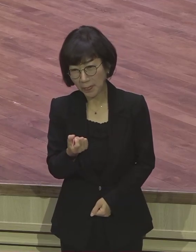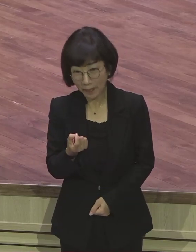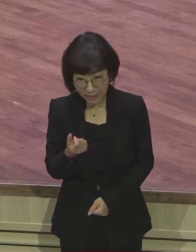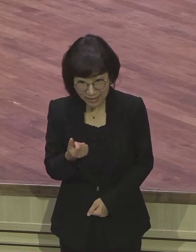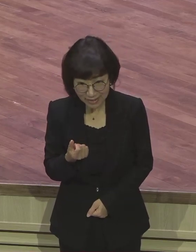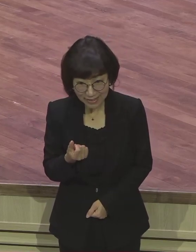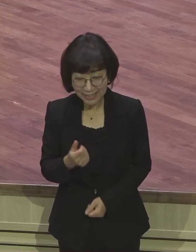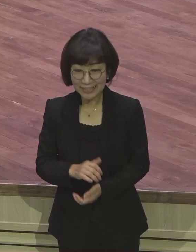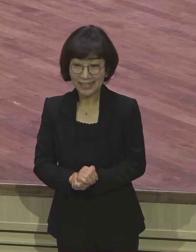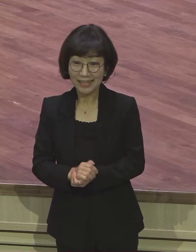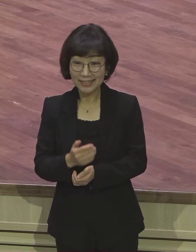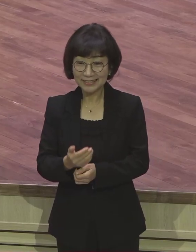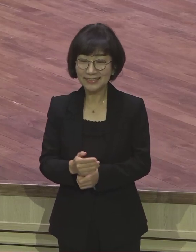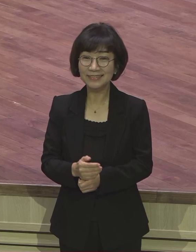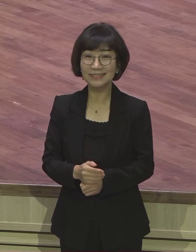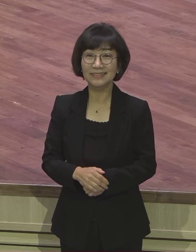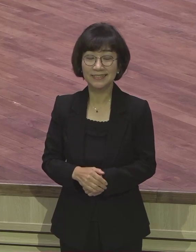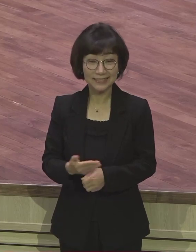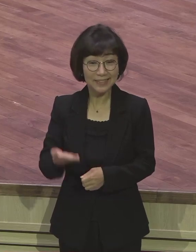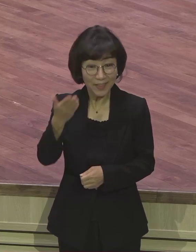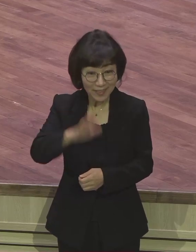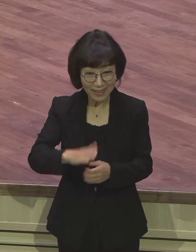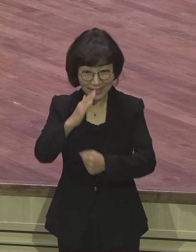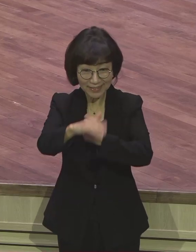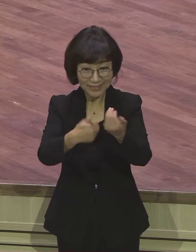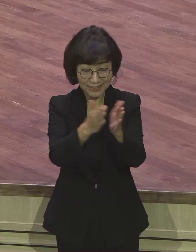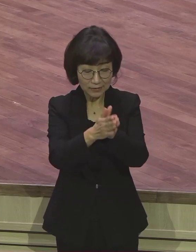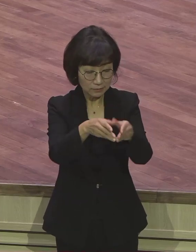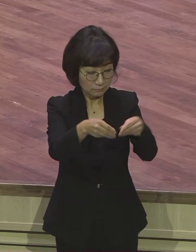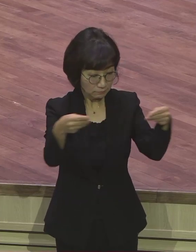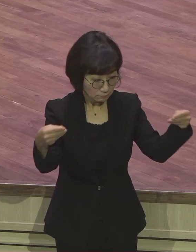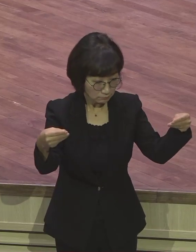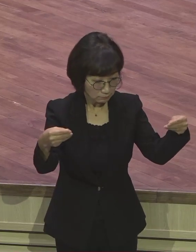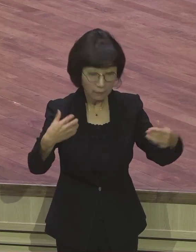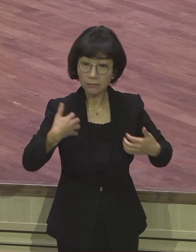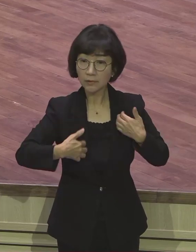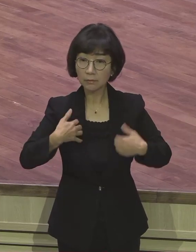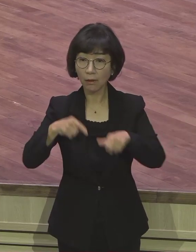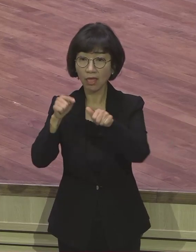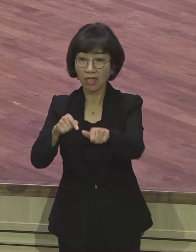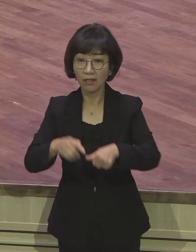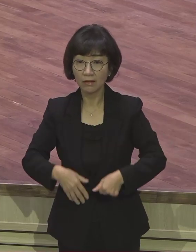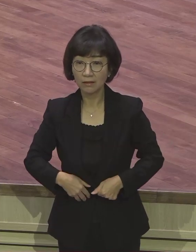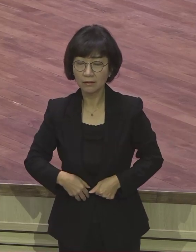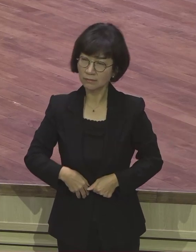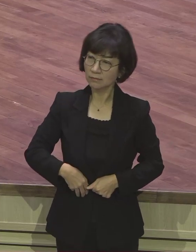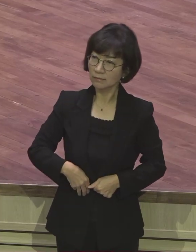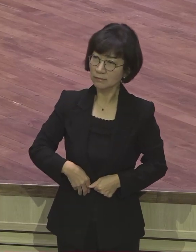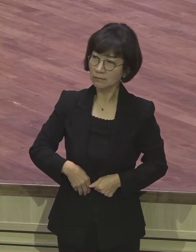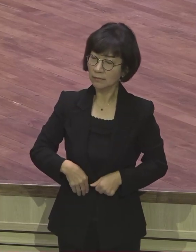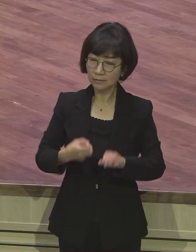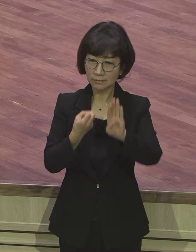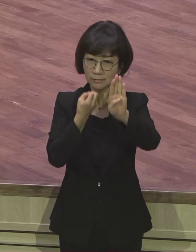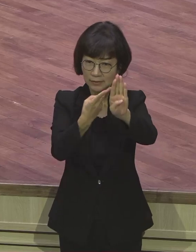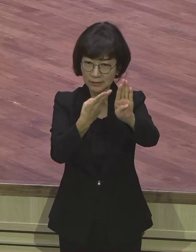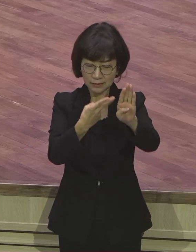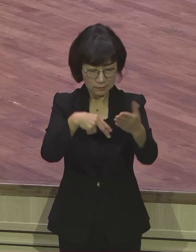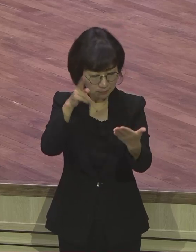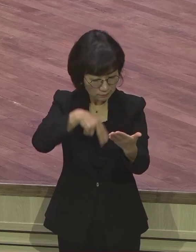하나님의 말씀이 기뻐하라. 지금 기뻐하. 빌리뽀스 말씀을 들으면서 기뻐하라 그러니